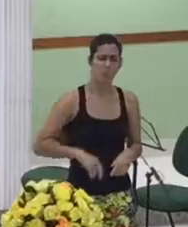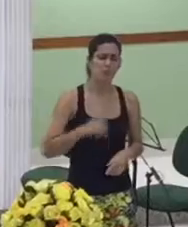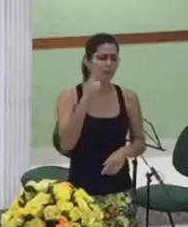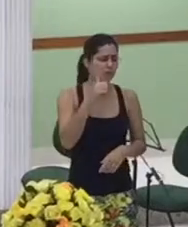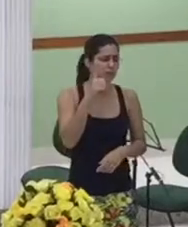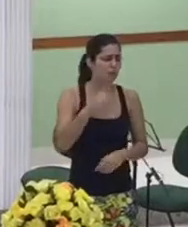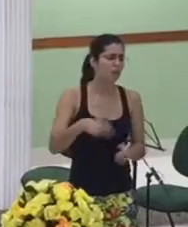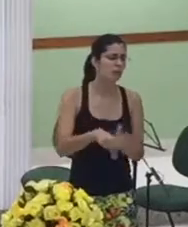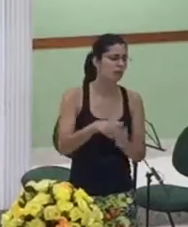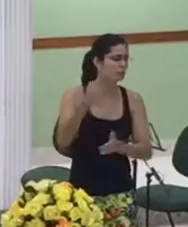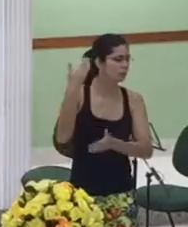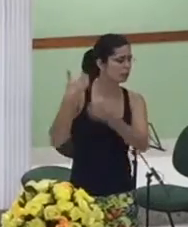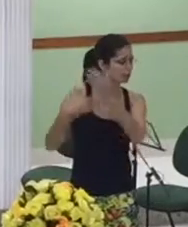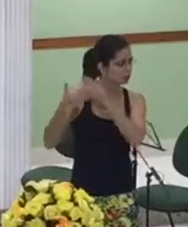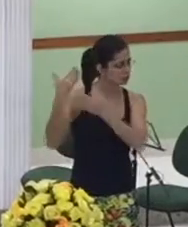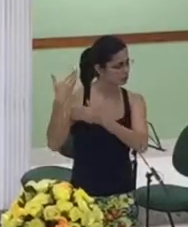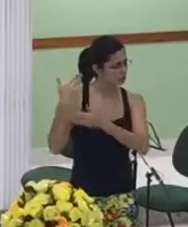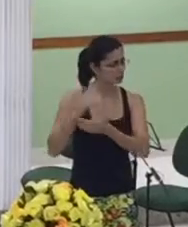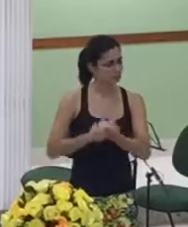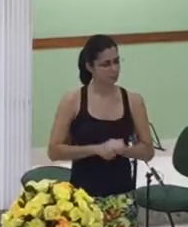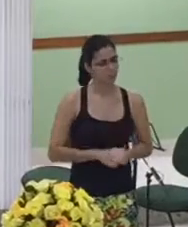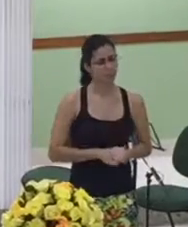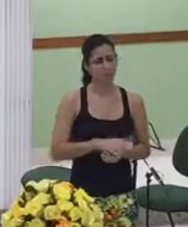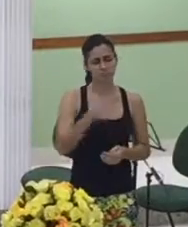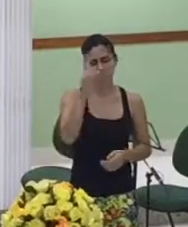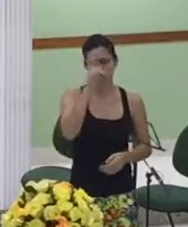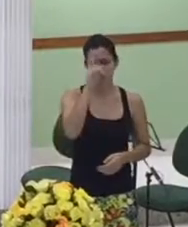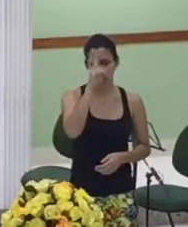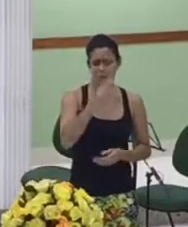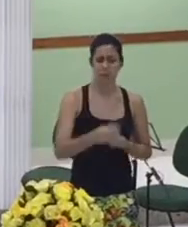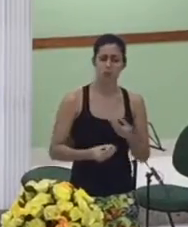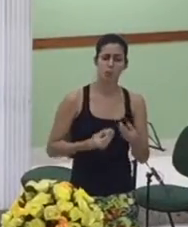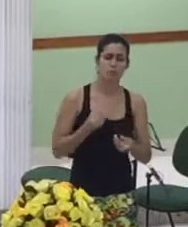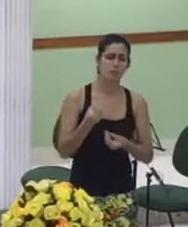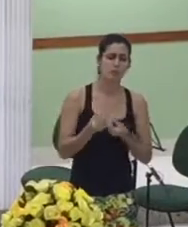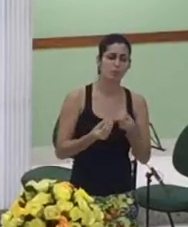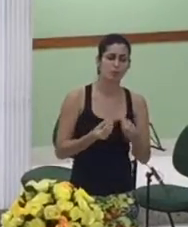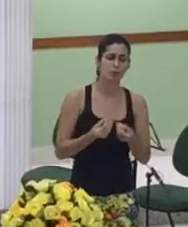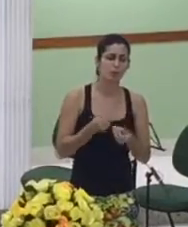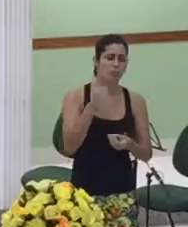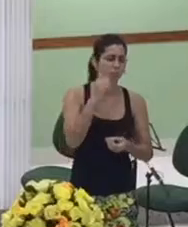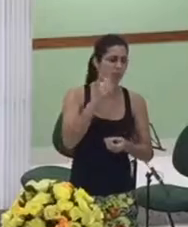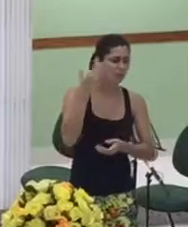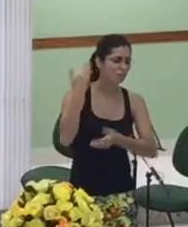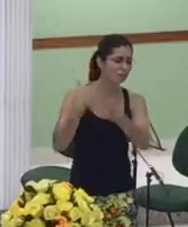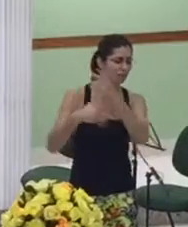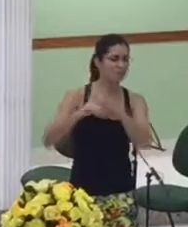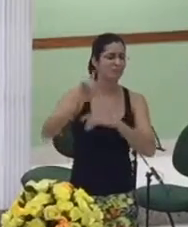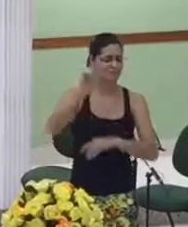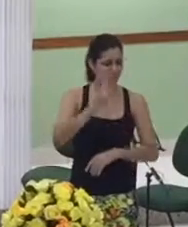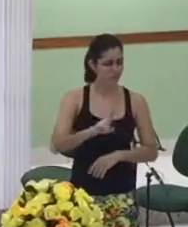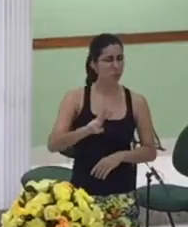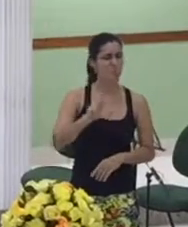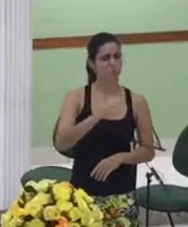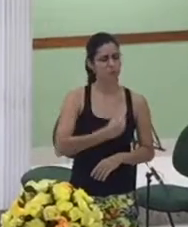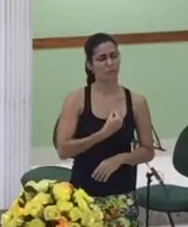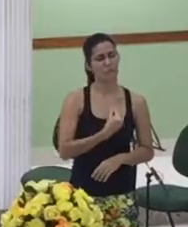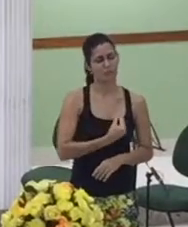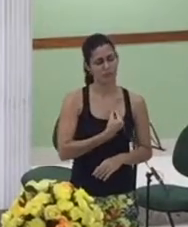por isso que nessa noite nós nos lembramos de como o senhor usou dessas mulheres e nós pedimos senhor usa também